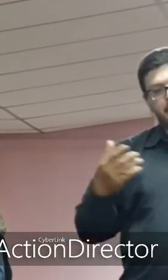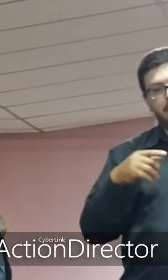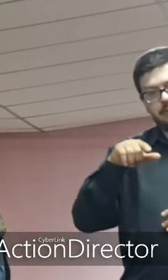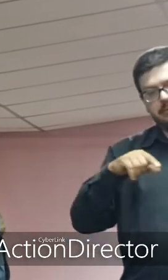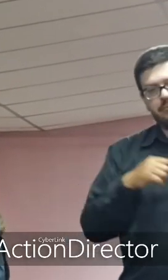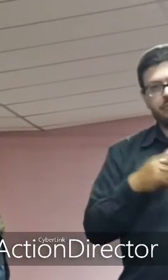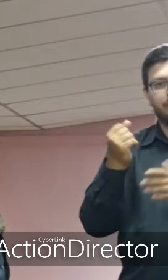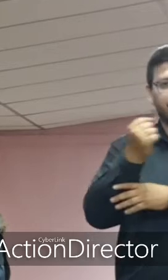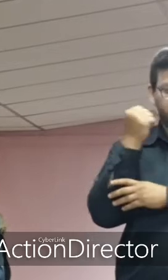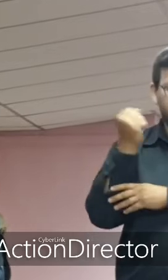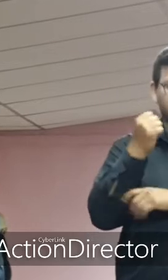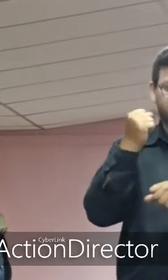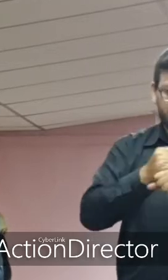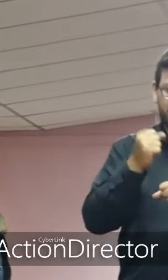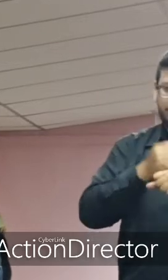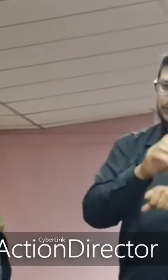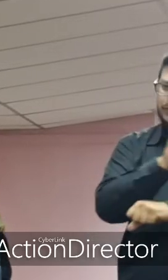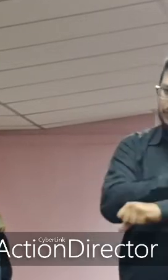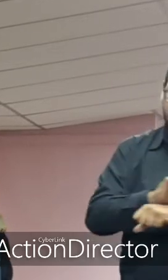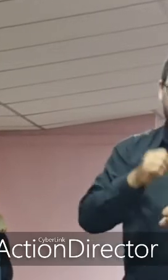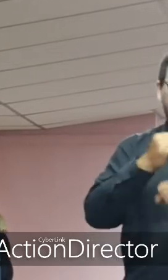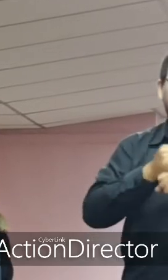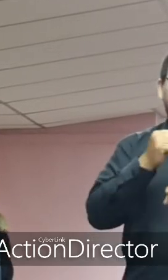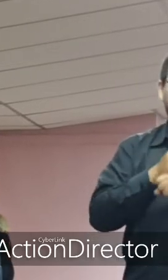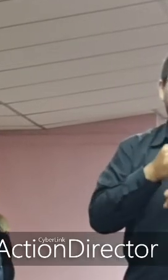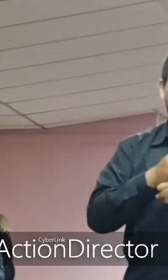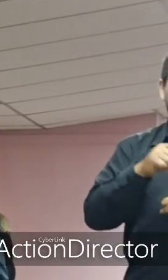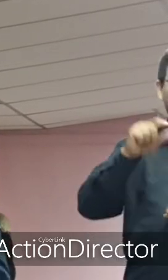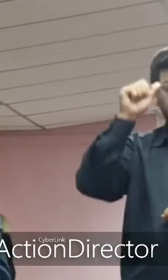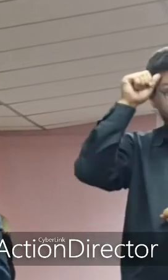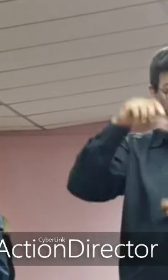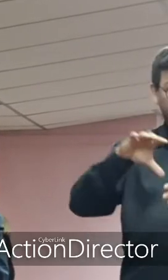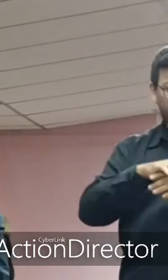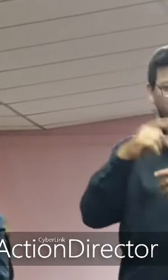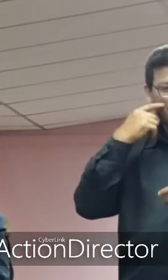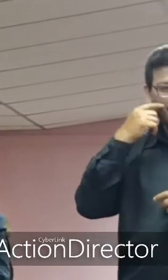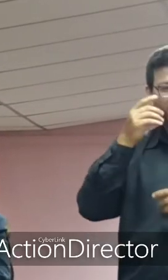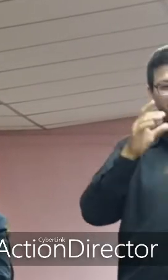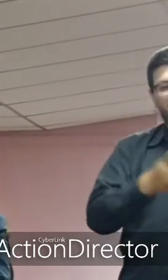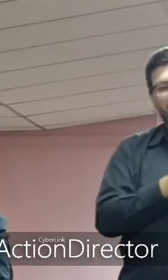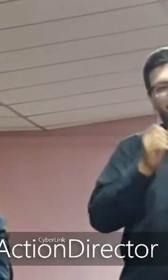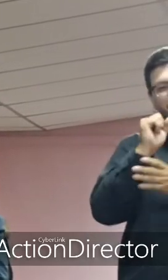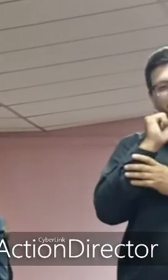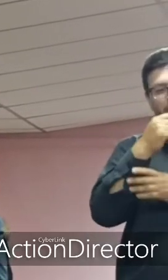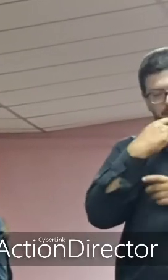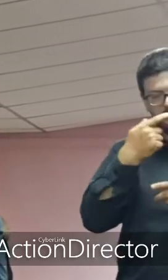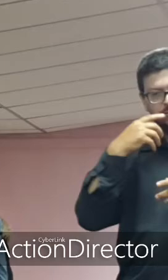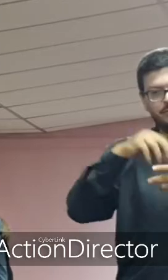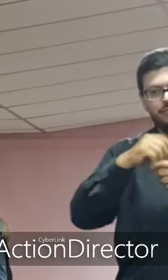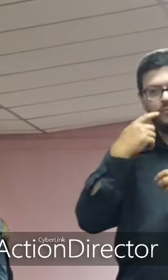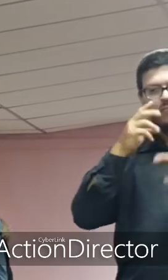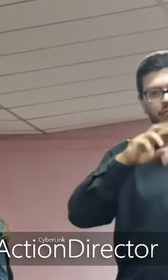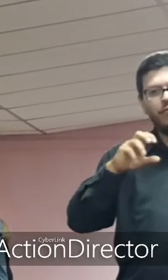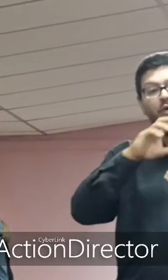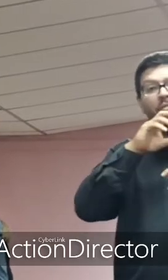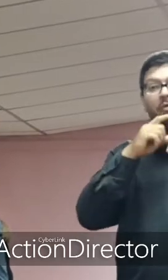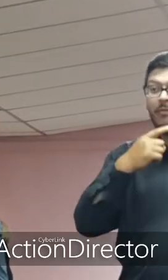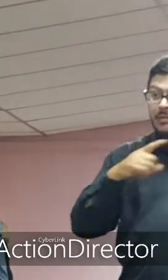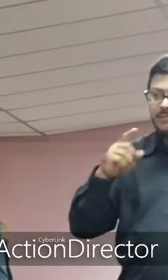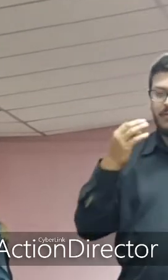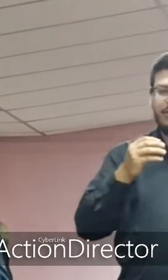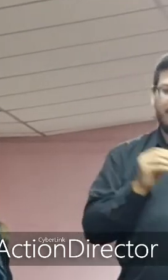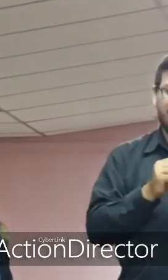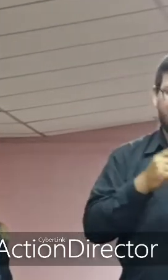desfallecer seguir trabajando y como dice Einstein si queremos resultados diferentes hagámoslo de manera diferente